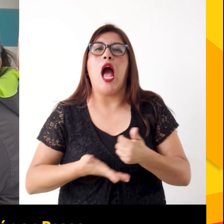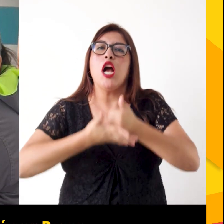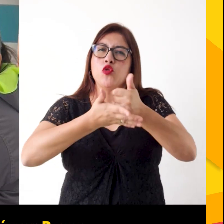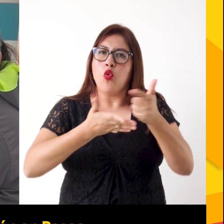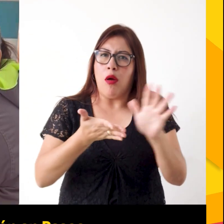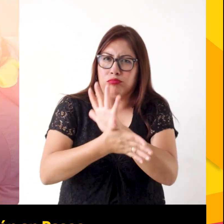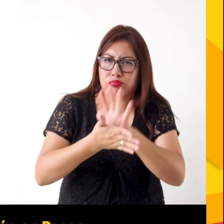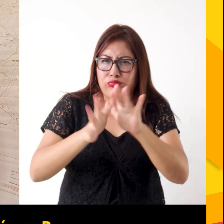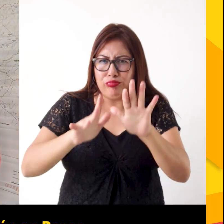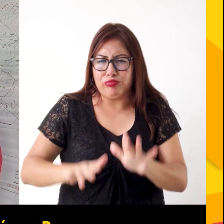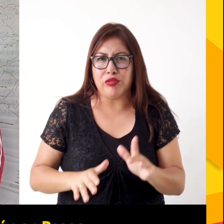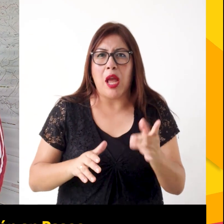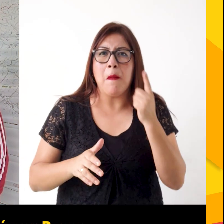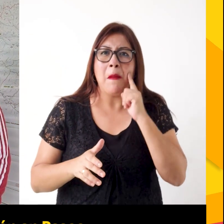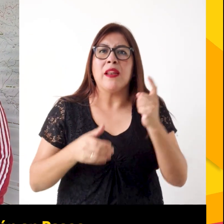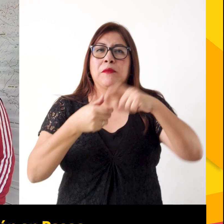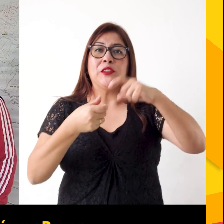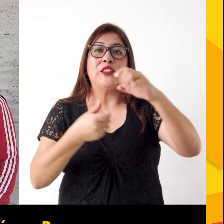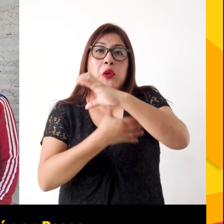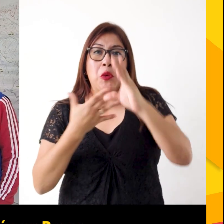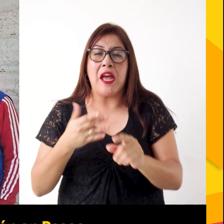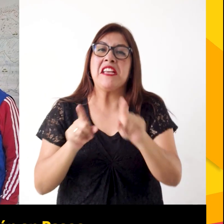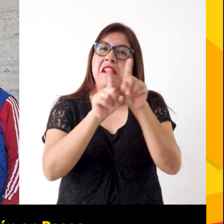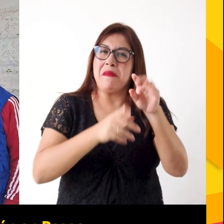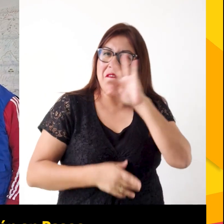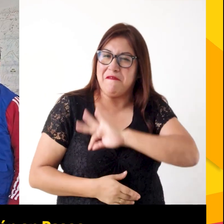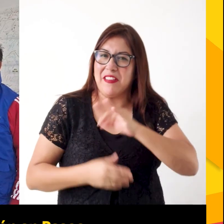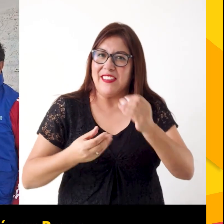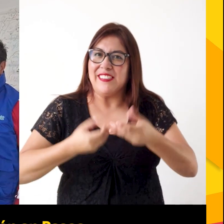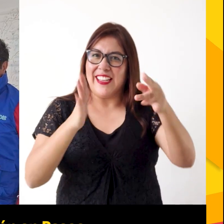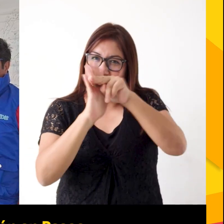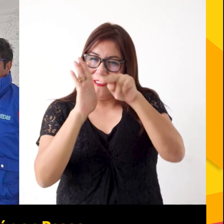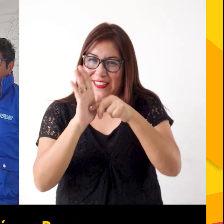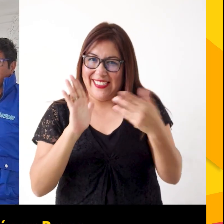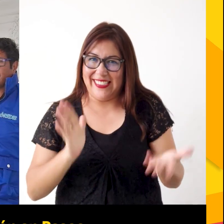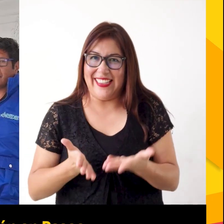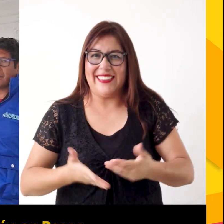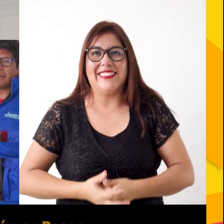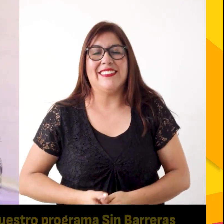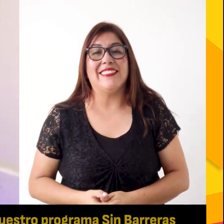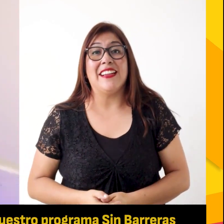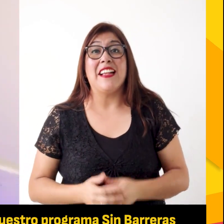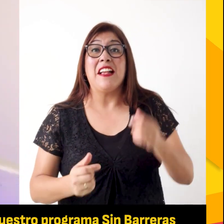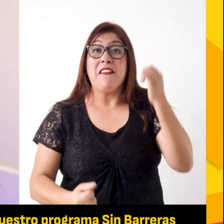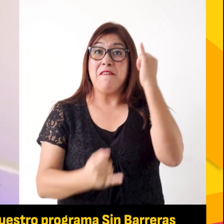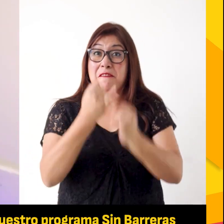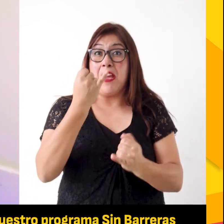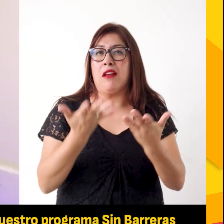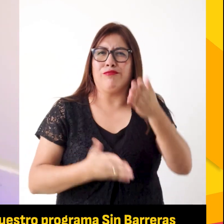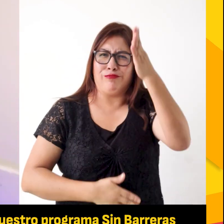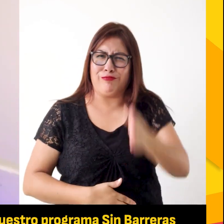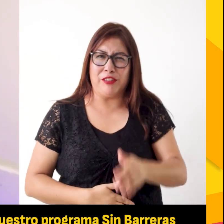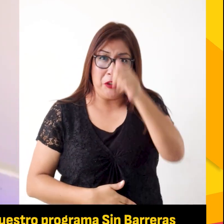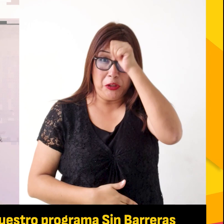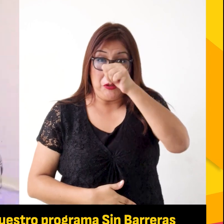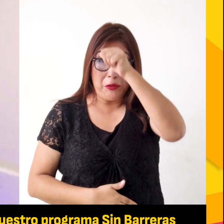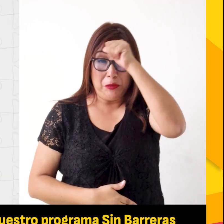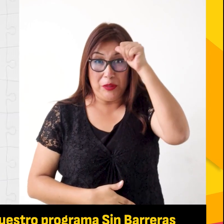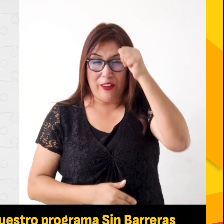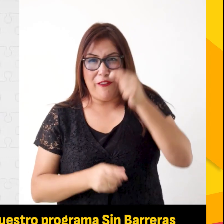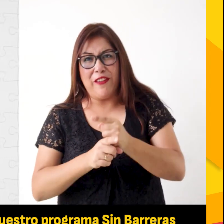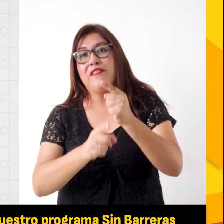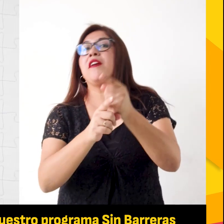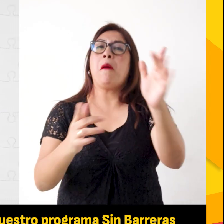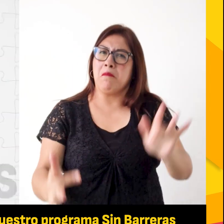para iniciar su trámite de inscripción en el Conadis y acceder a los beneficios que señala la normativa vigente. Finalmente, y como todos los domingos,